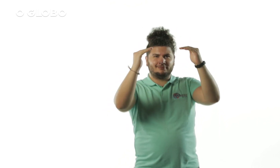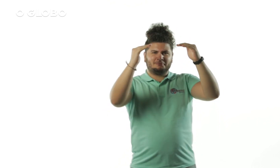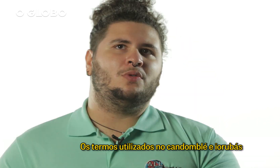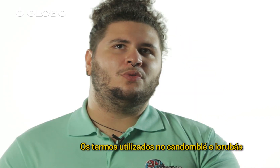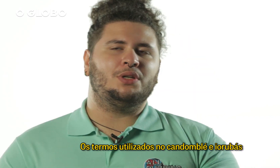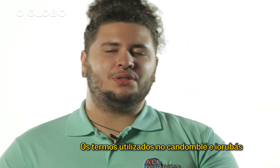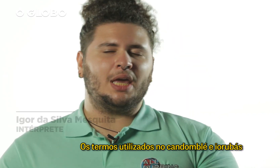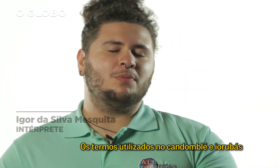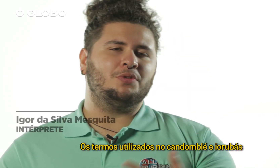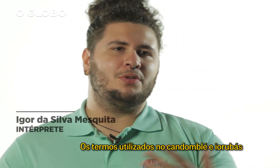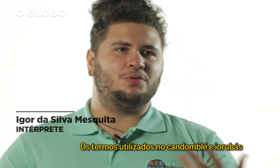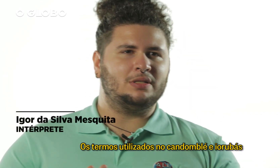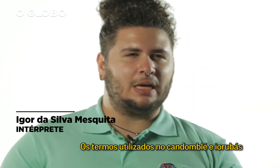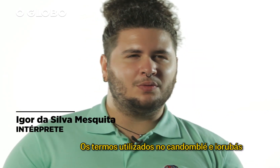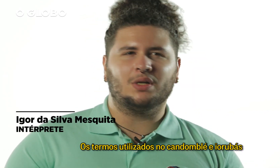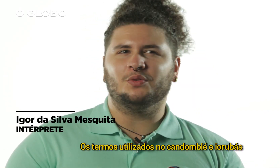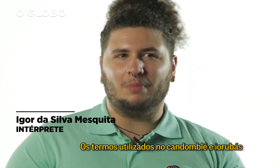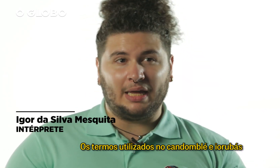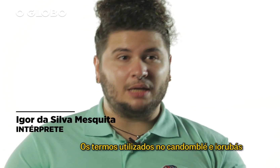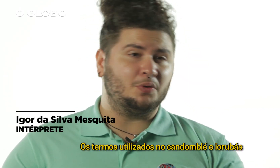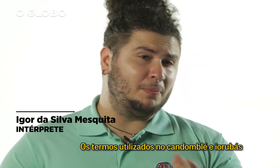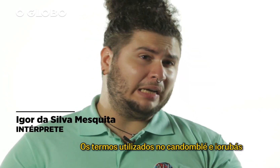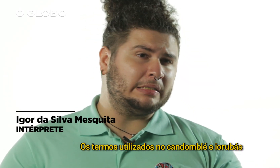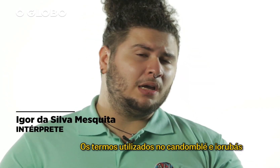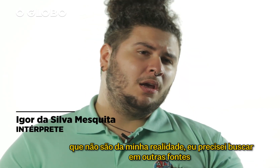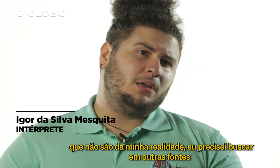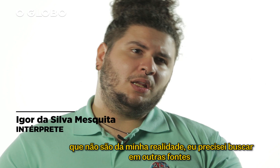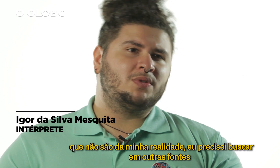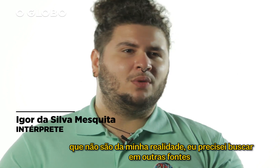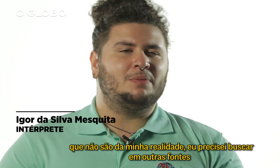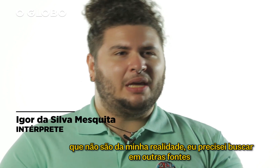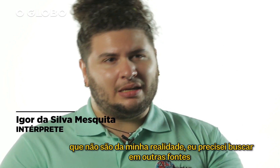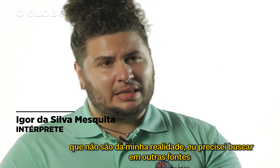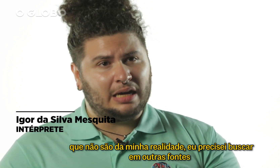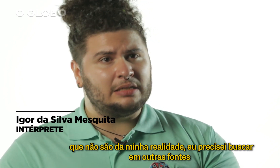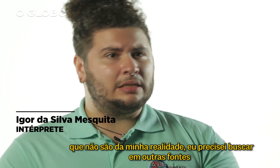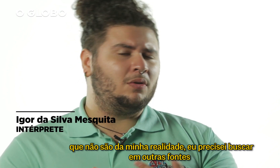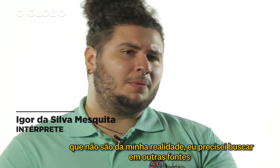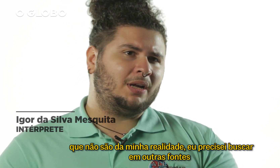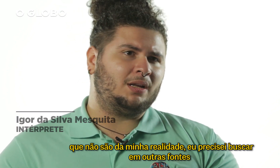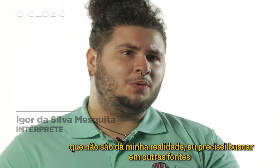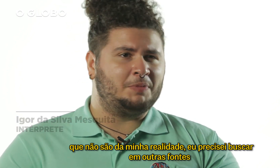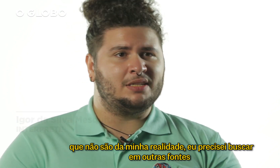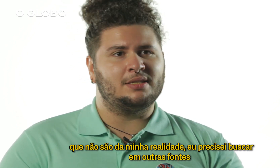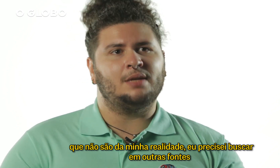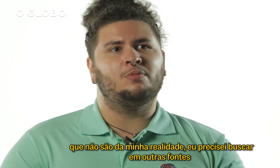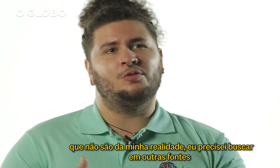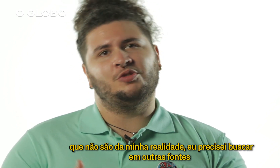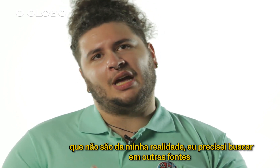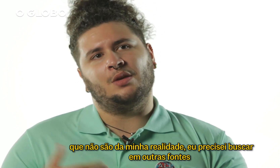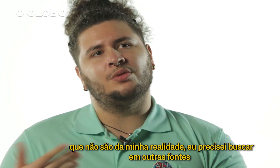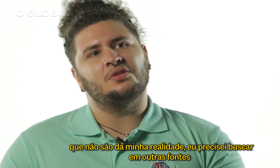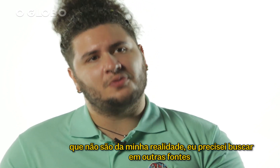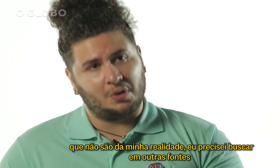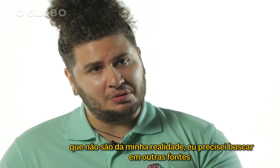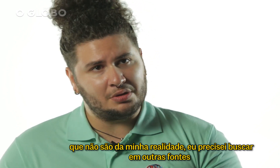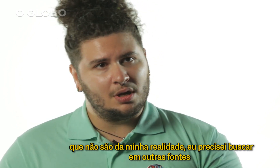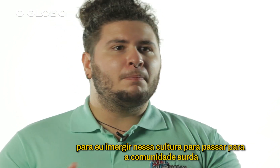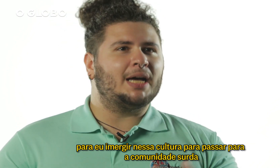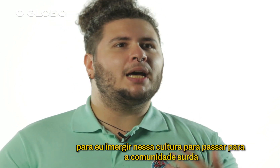MÚSICA termos utilizados no candomblé e urubais, que não são da minha realidade, eu precisei buscar em outras fontes para